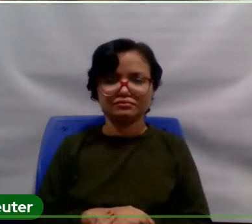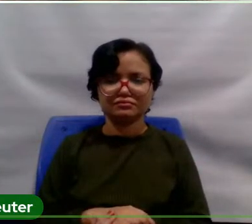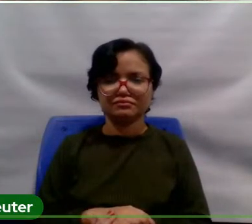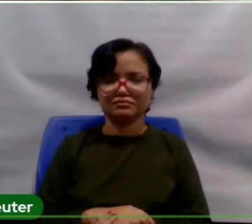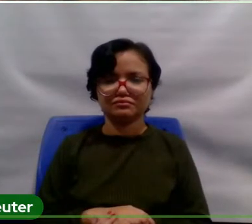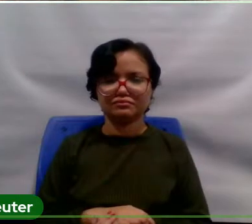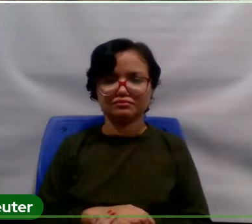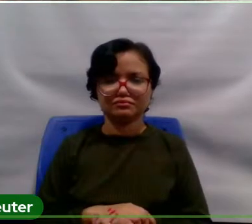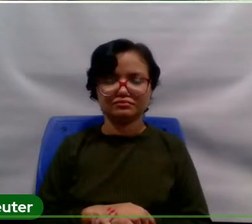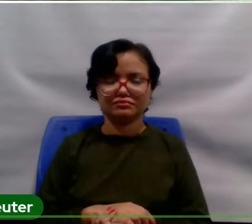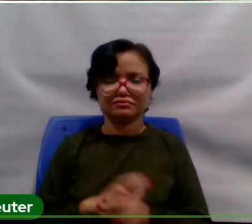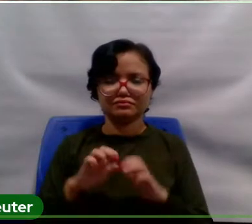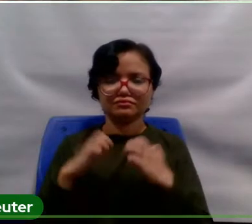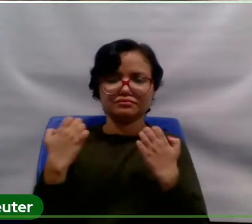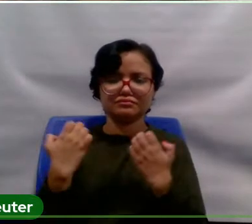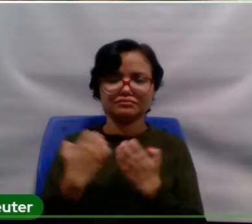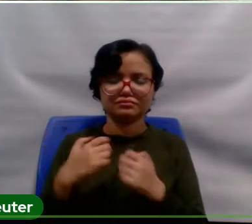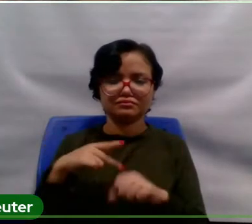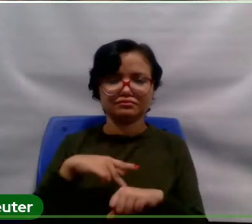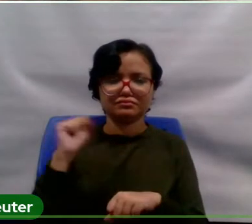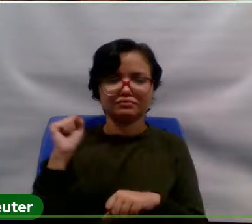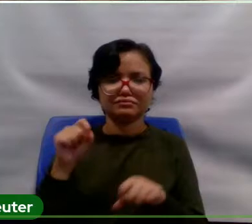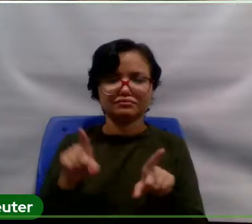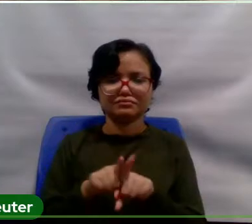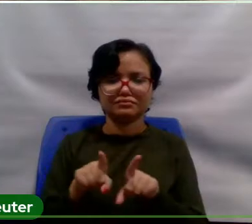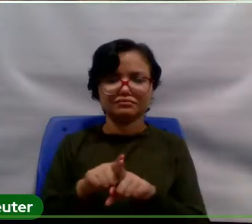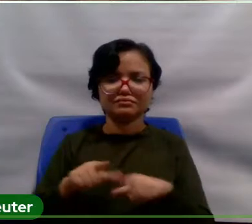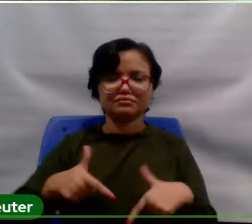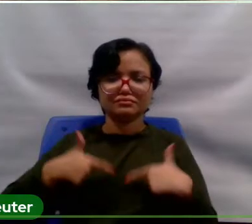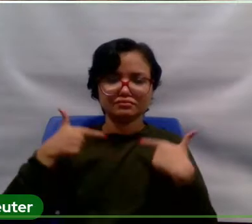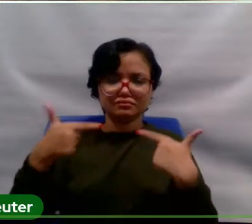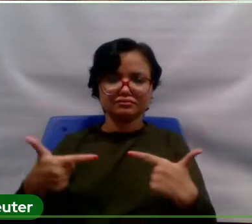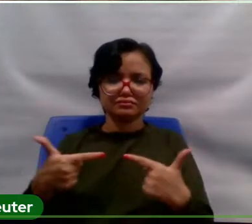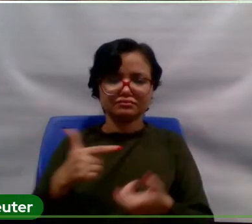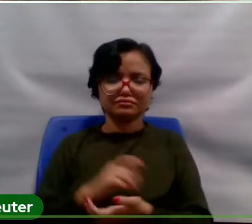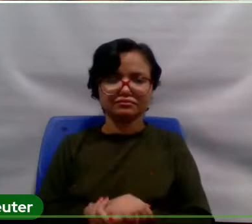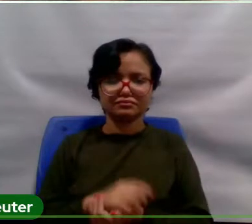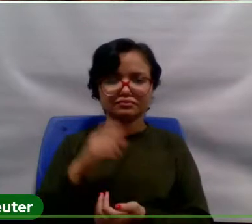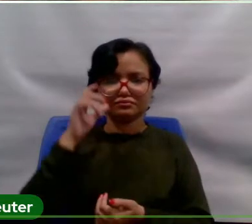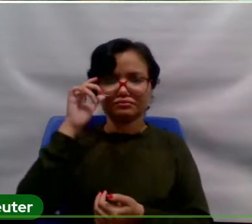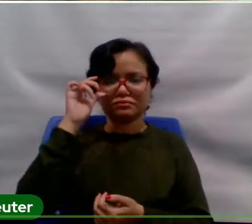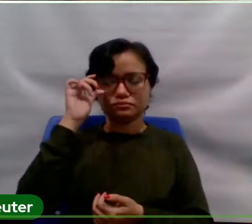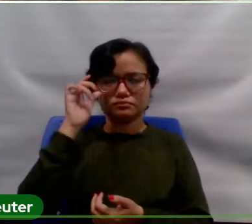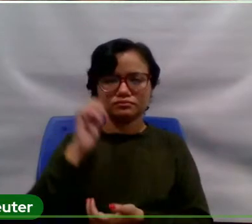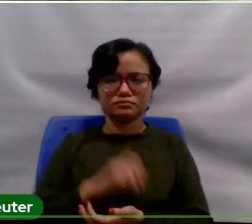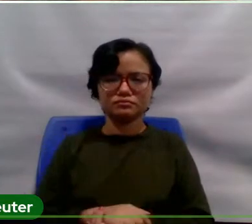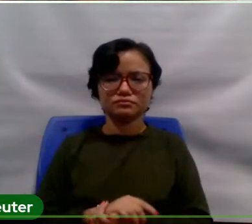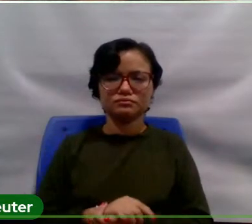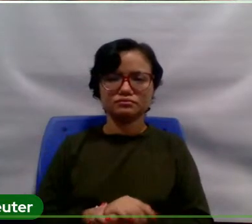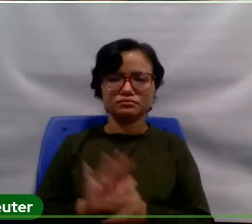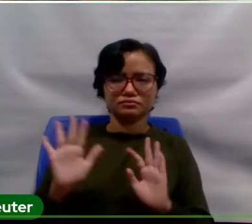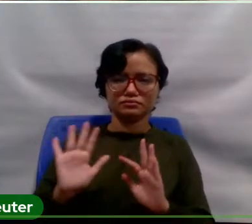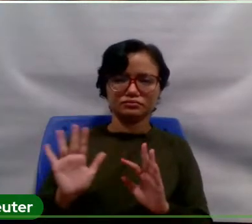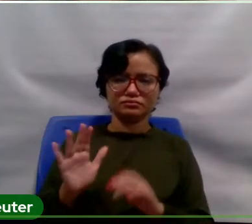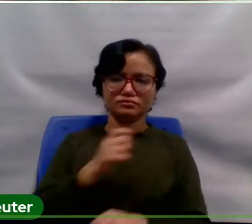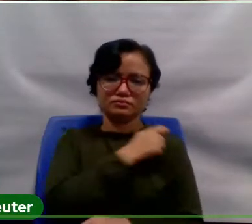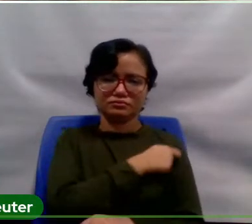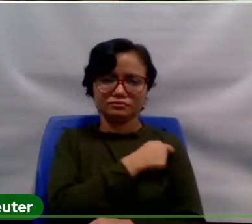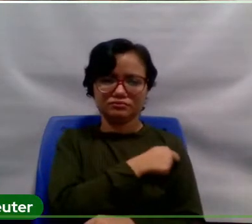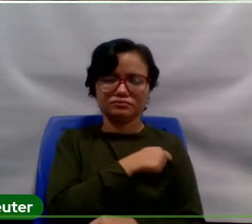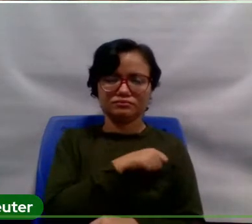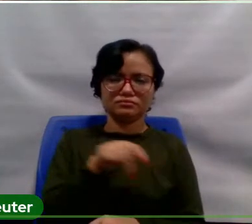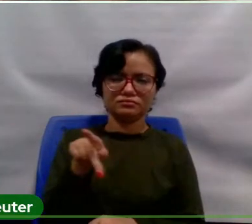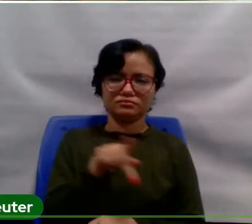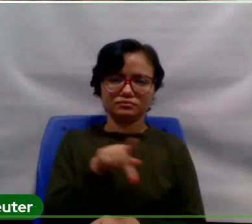Esse evento da pós-graduação, ele também é uma conquista, né? Não só para os alunos e professores, mas também para a gente, como a